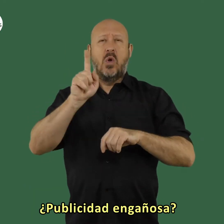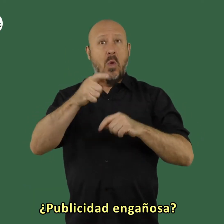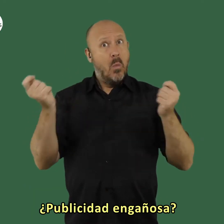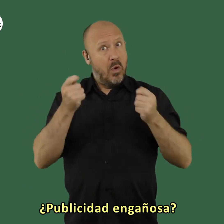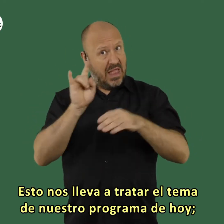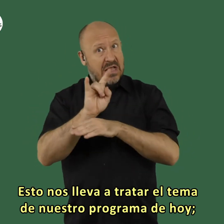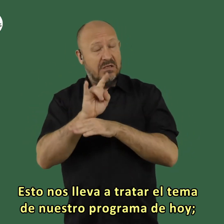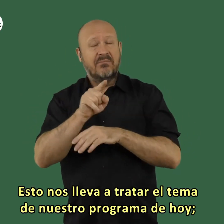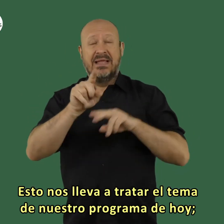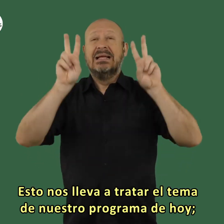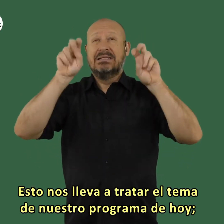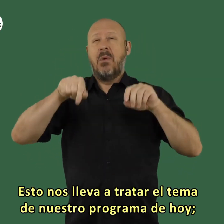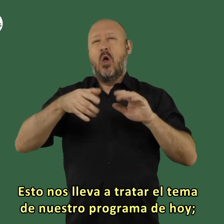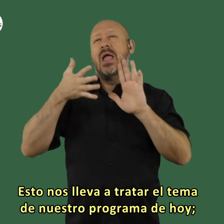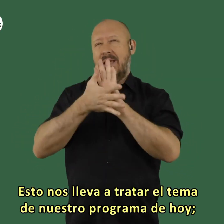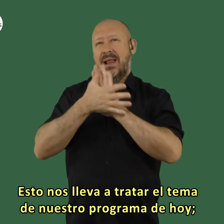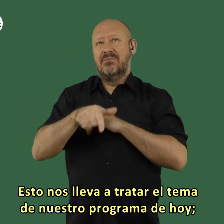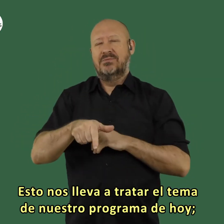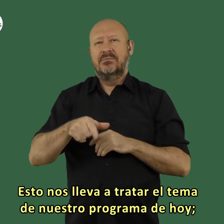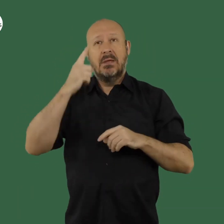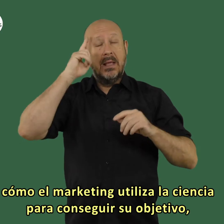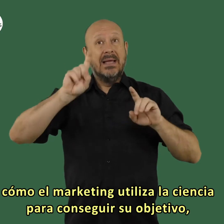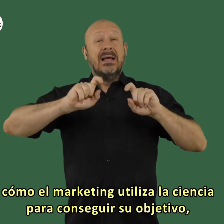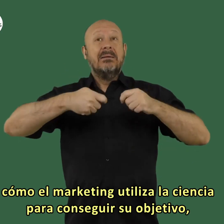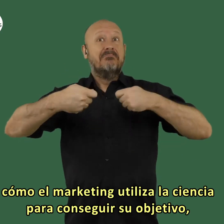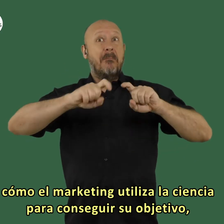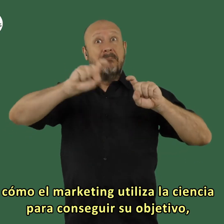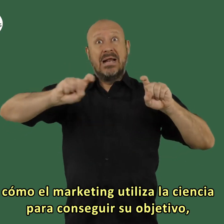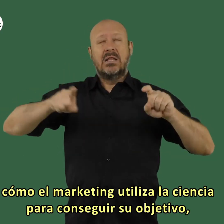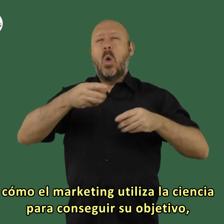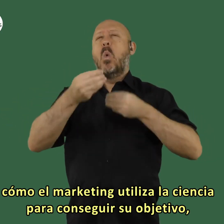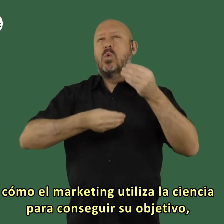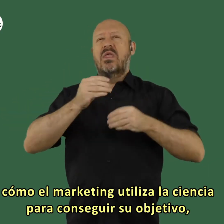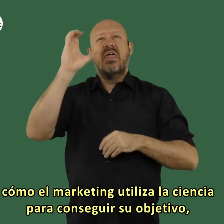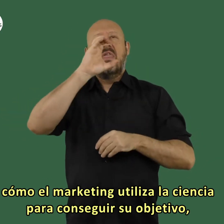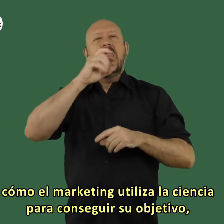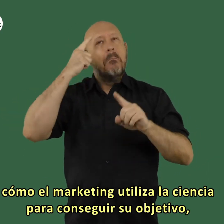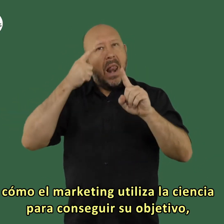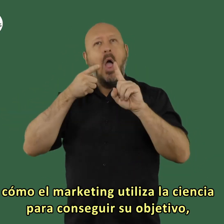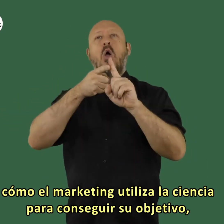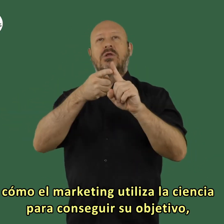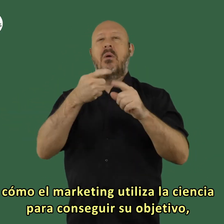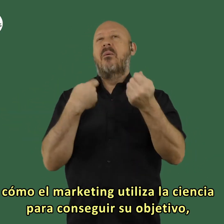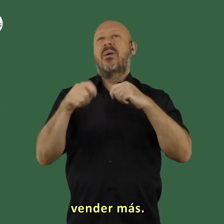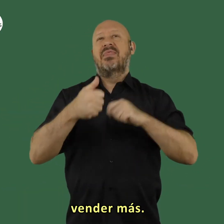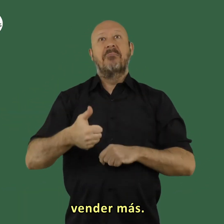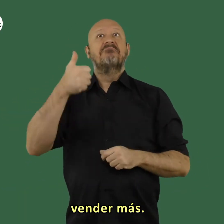engañosa esto nos lleva a tratar el tema de nuestro programa de hoy como el marketing utiliza la ciencia para conseguir su objetivo vender